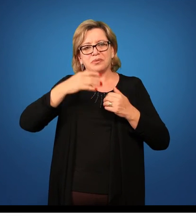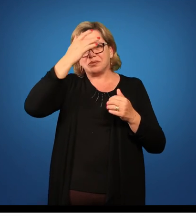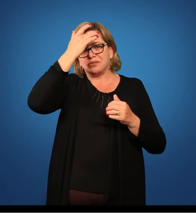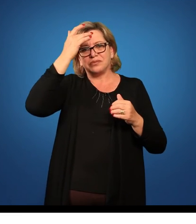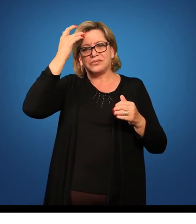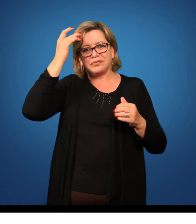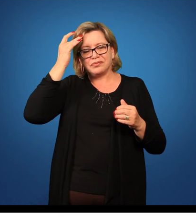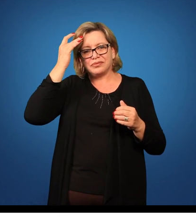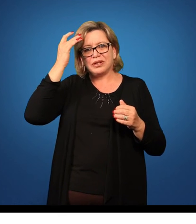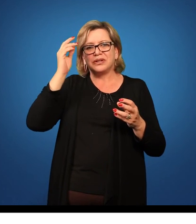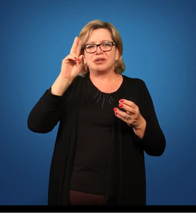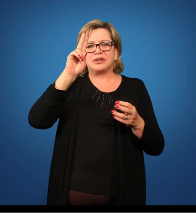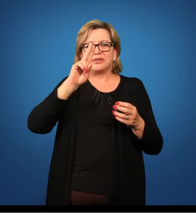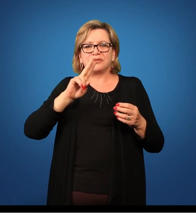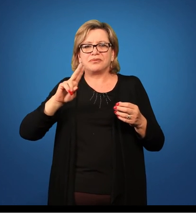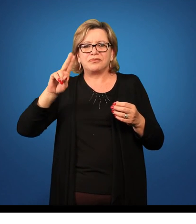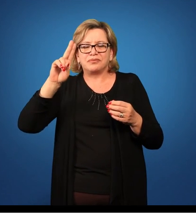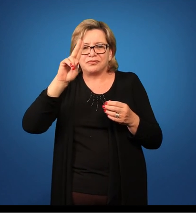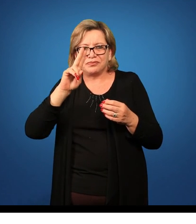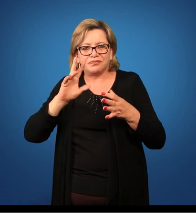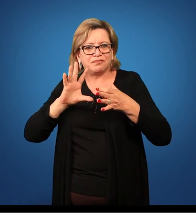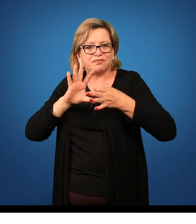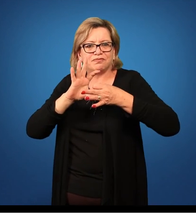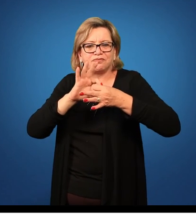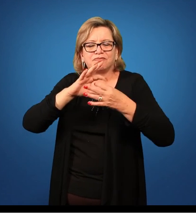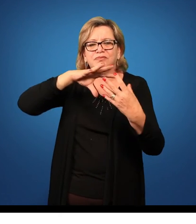integrado a essas condições.